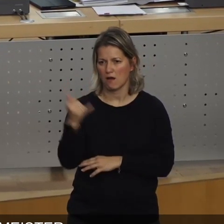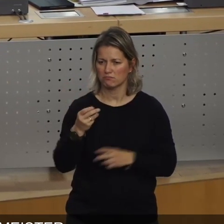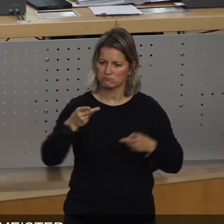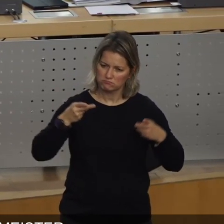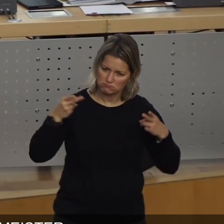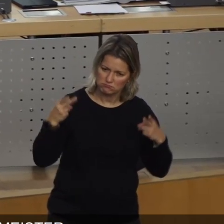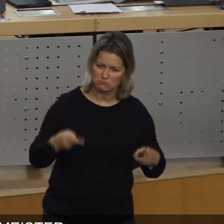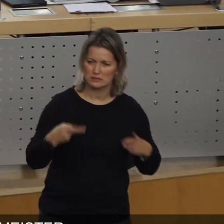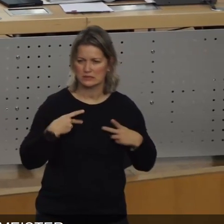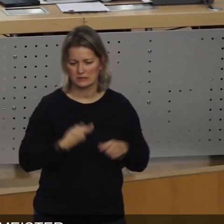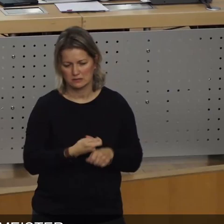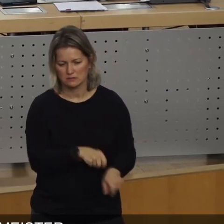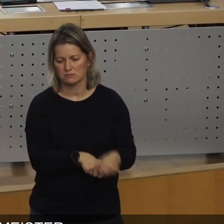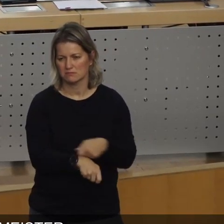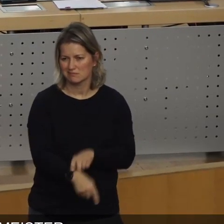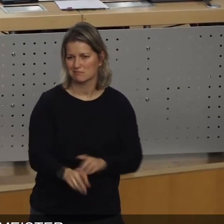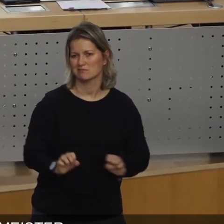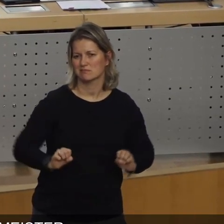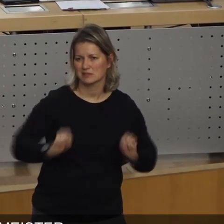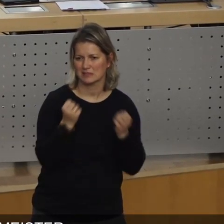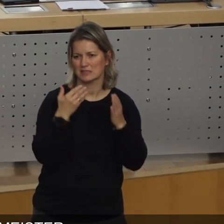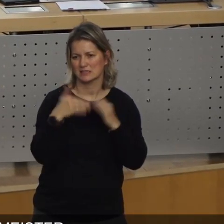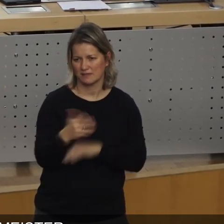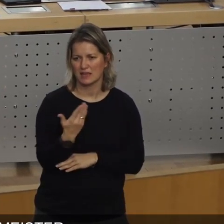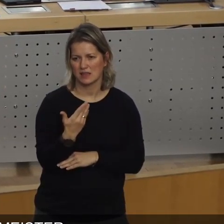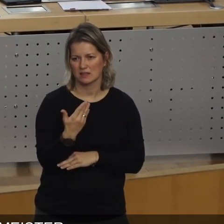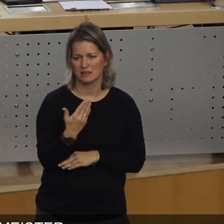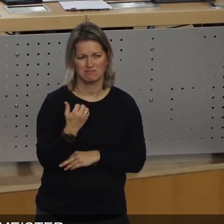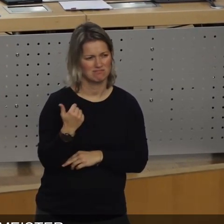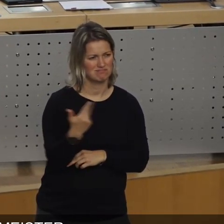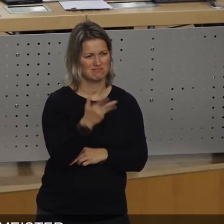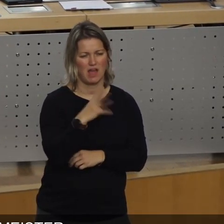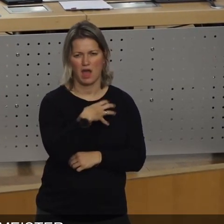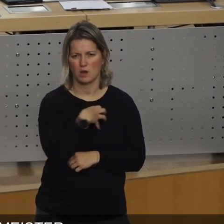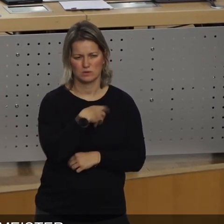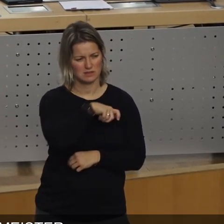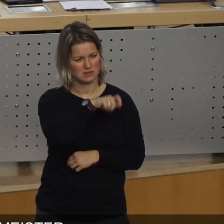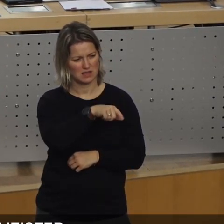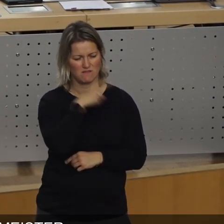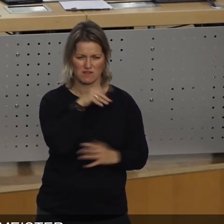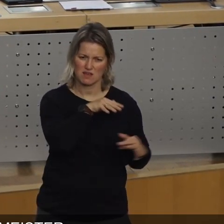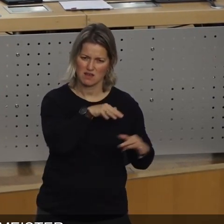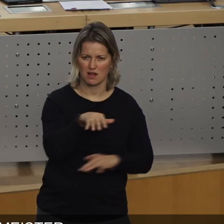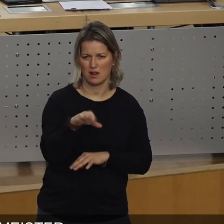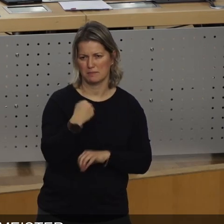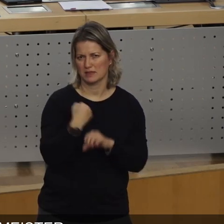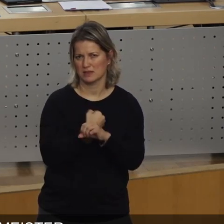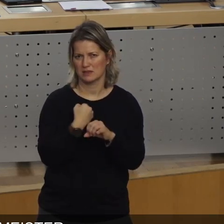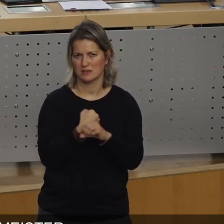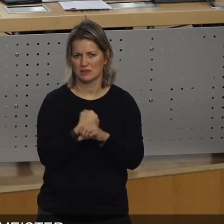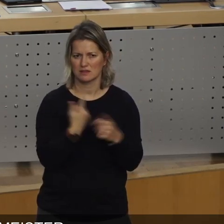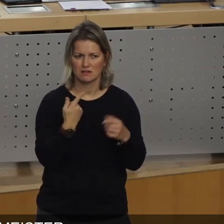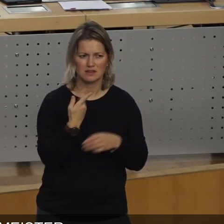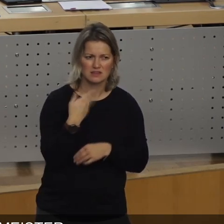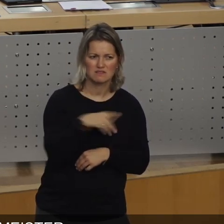uns engagiert haben, viele, viele hunderte Dresdnerinnen und Dresdner sich beteiligt haben, interessante,